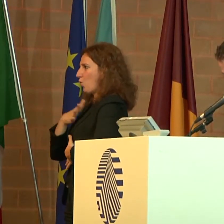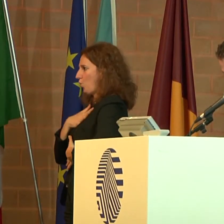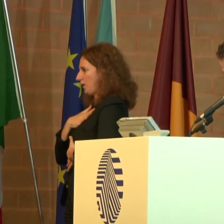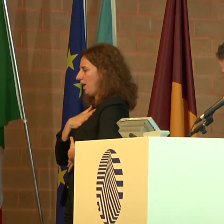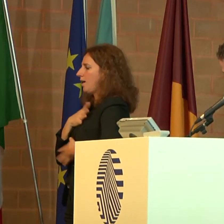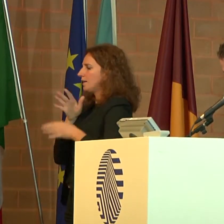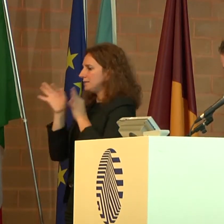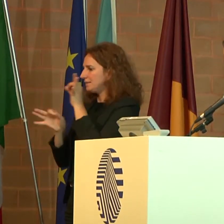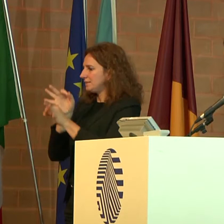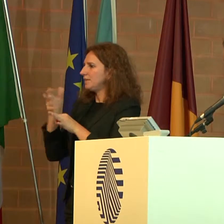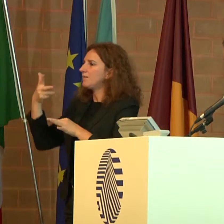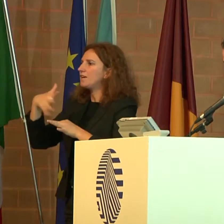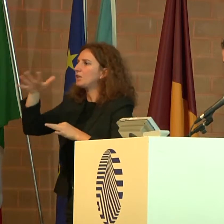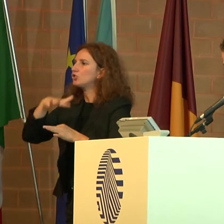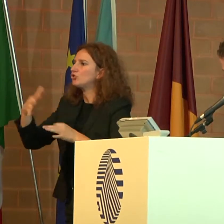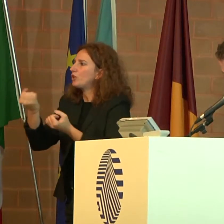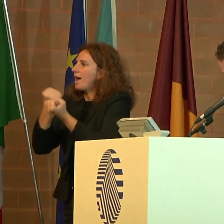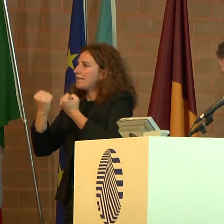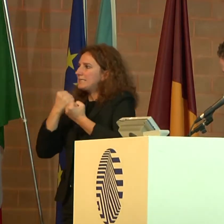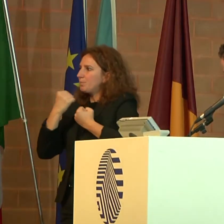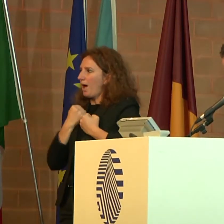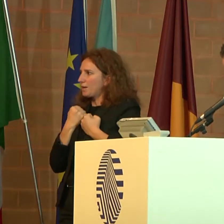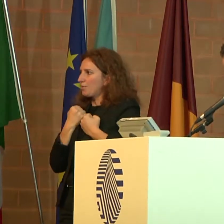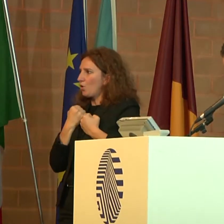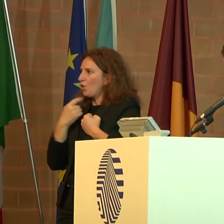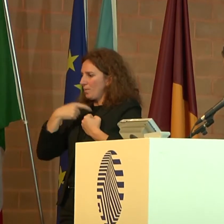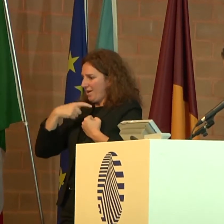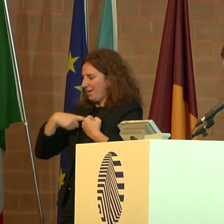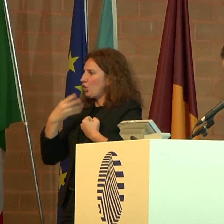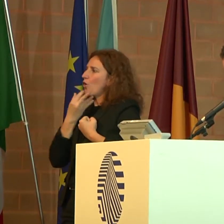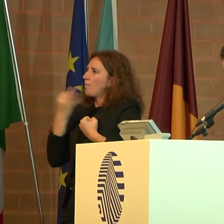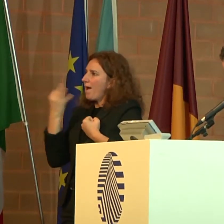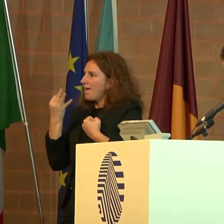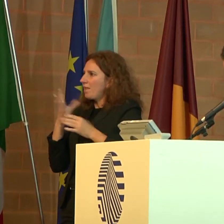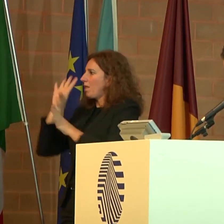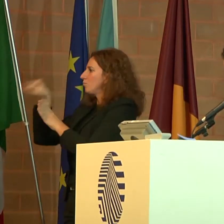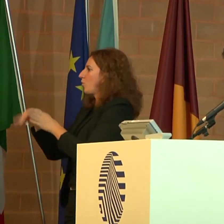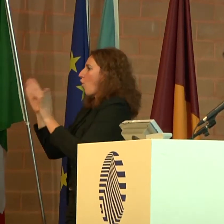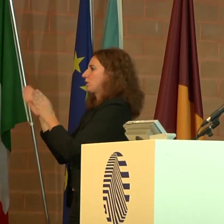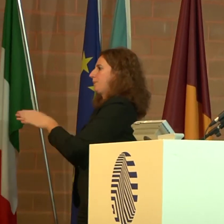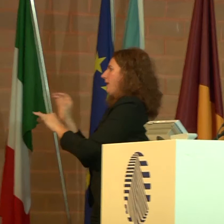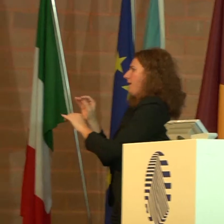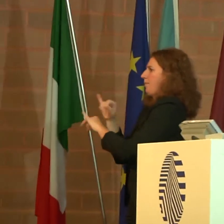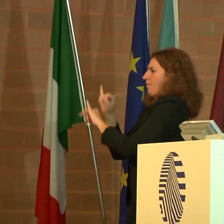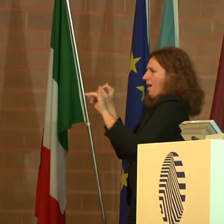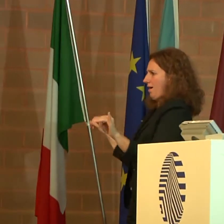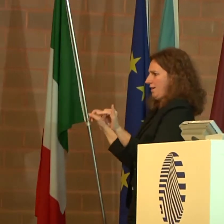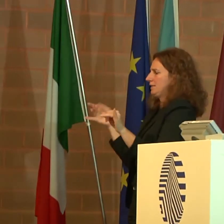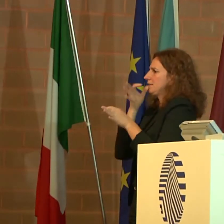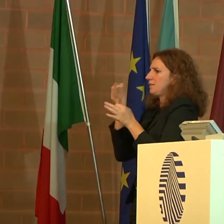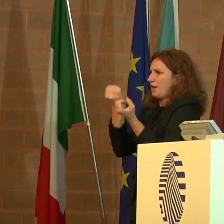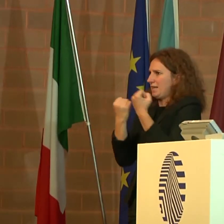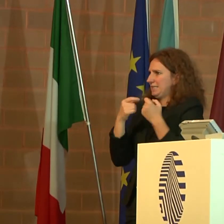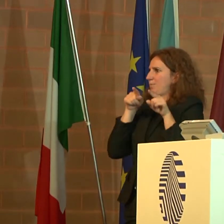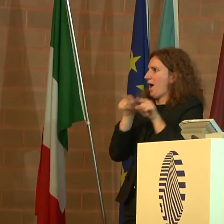un risparmio rispetto alla ricovero in strutture sanitarie. Abbiamo la necessità che l'eliminazione delle barriere